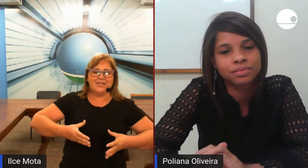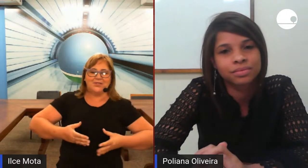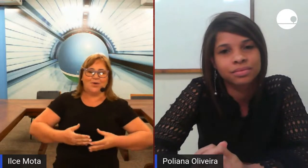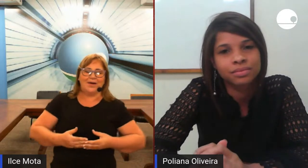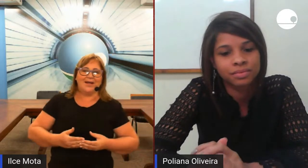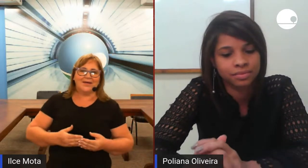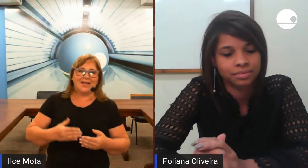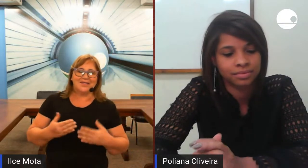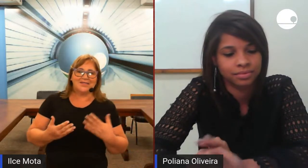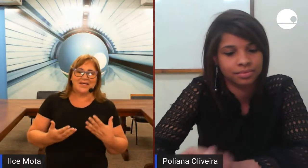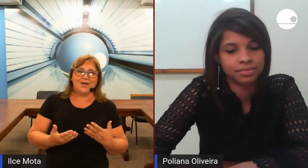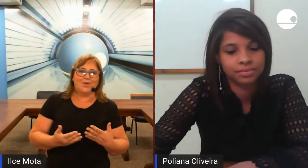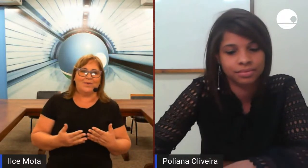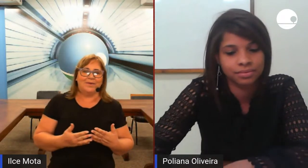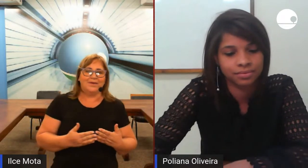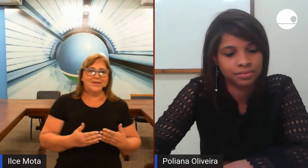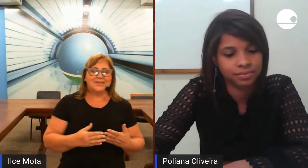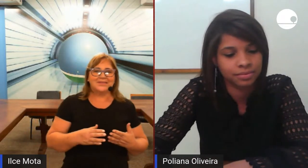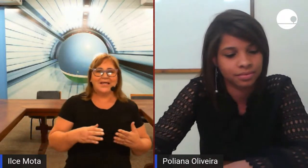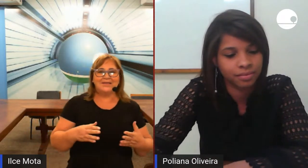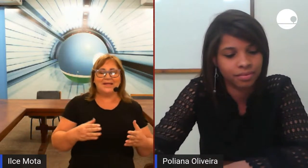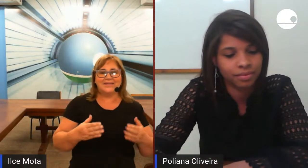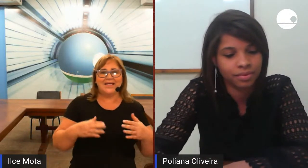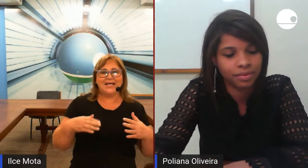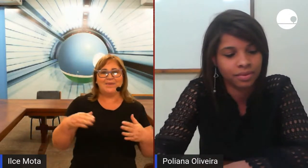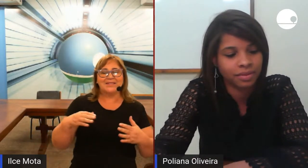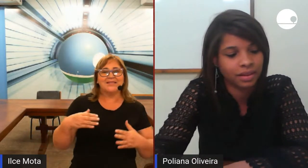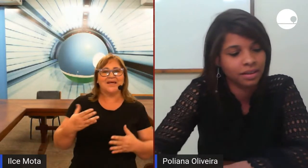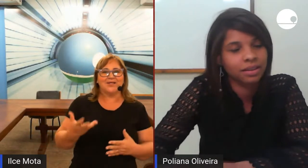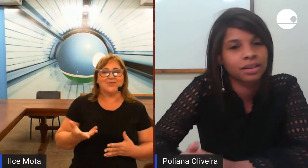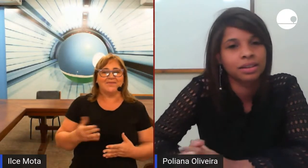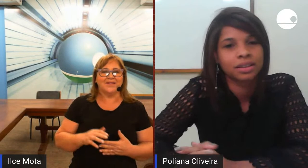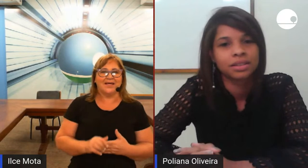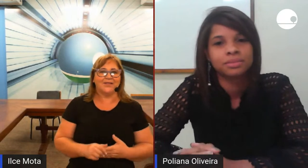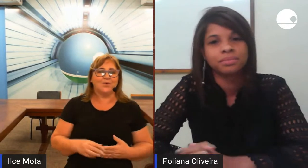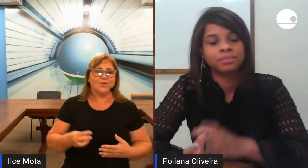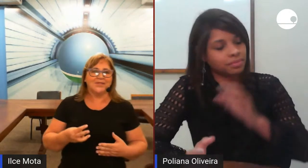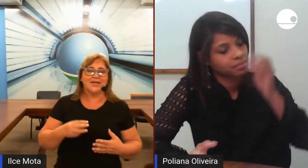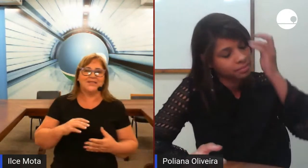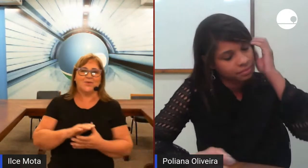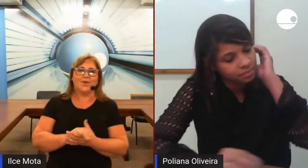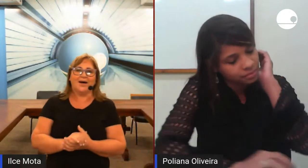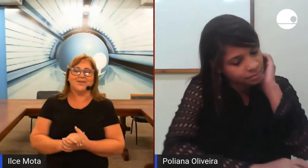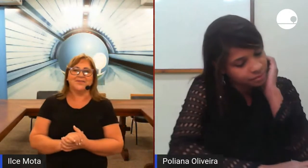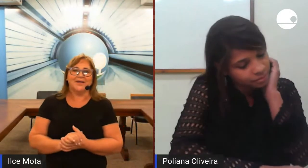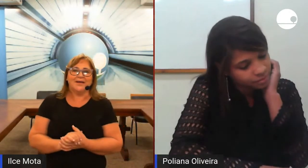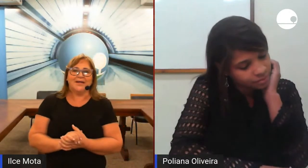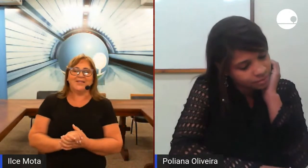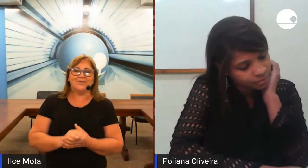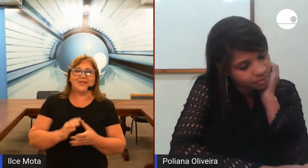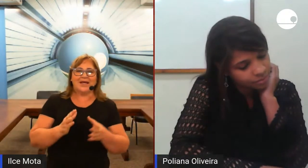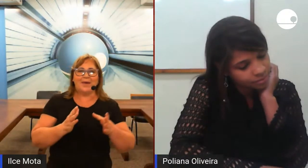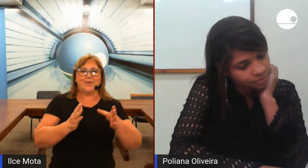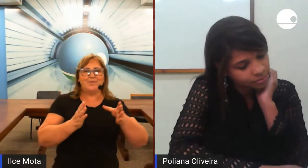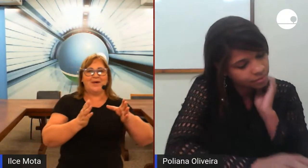pessoa ela cresceu sem a Libras ser inserida na vida dela então com 35 anos então primeiro